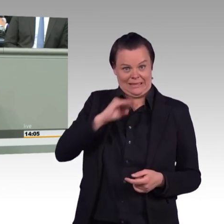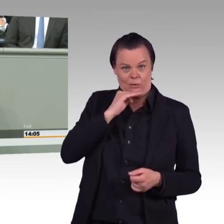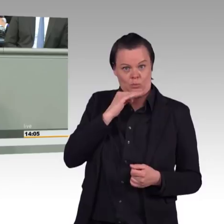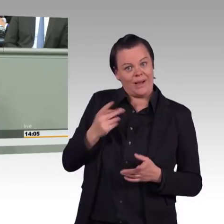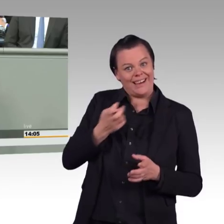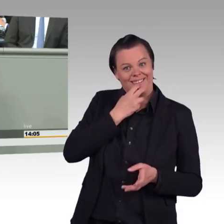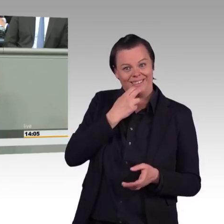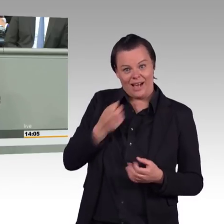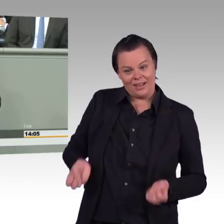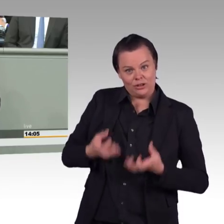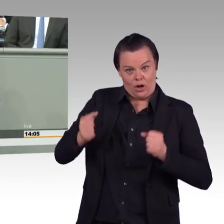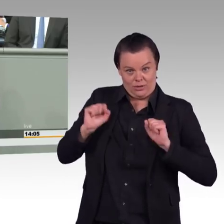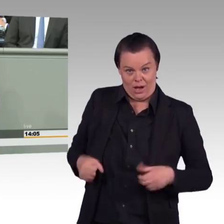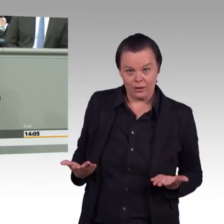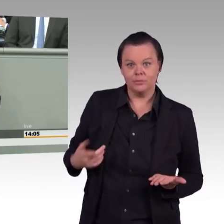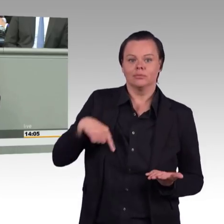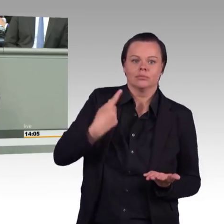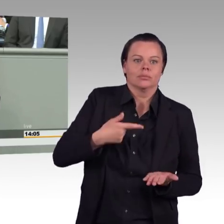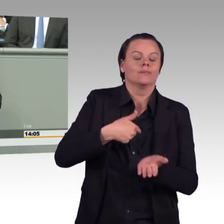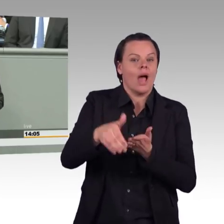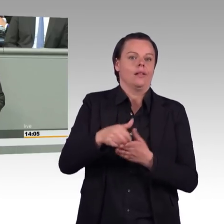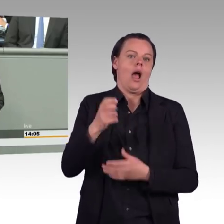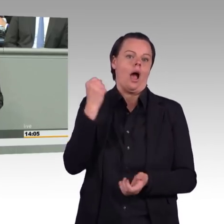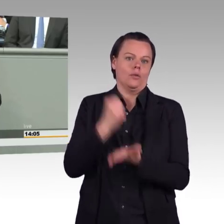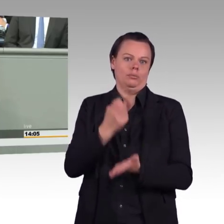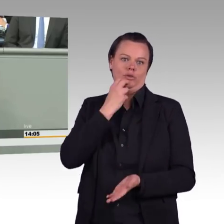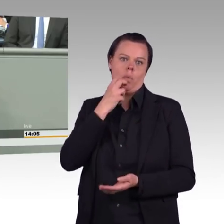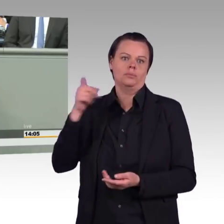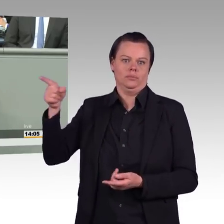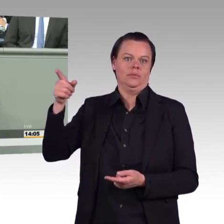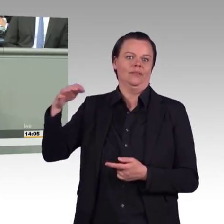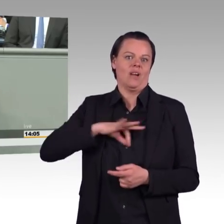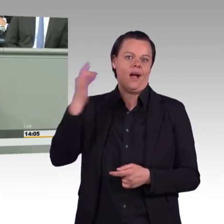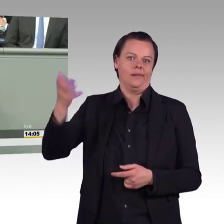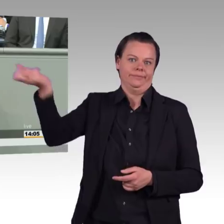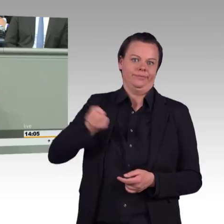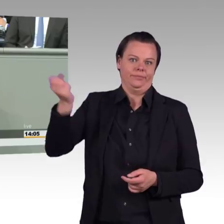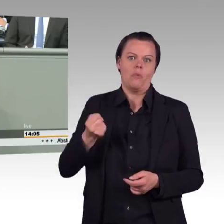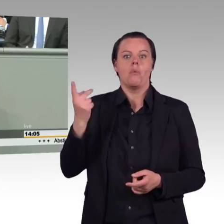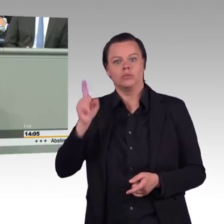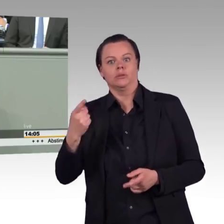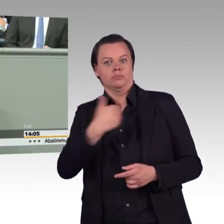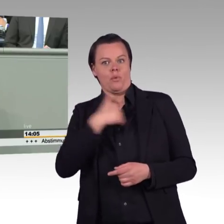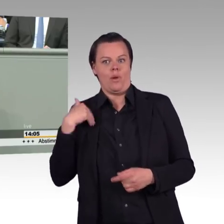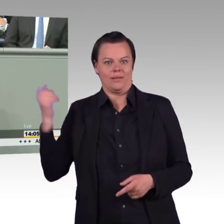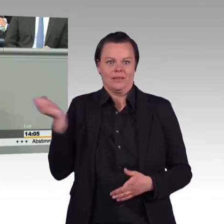Aktionismus der Bundesregierung und keinen auf Panik oder Angstmache basierenden weiteren Anträge. Wir brauchen einen